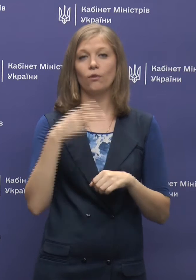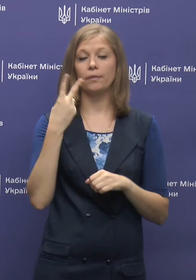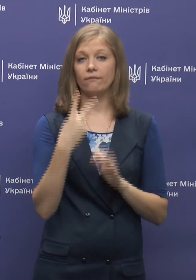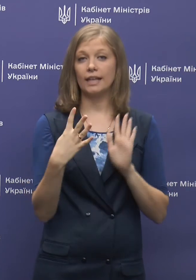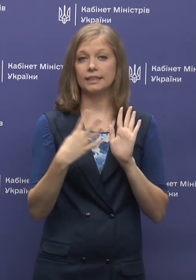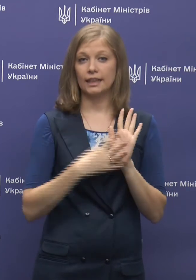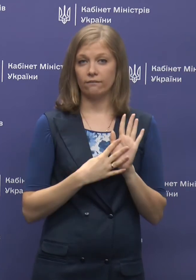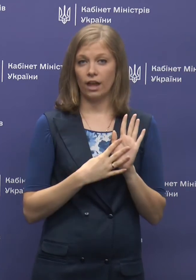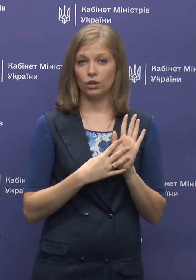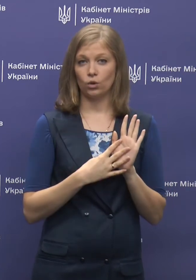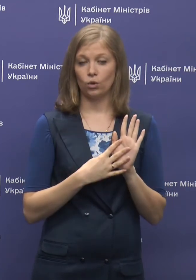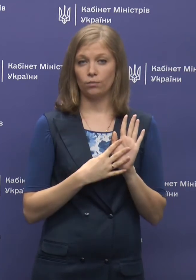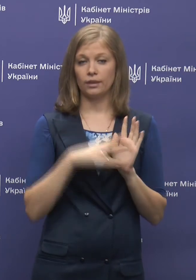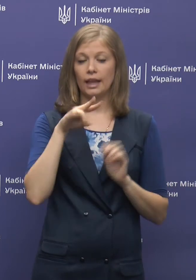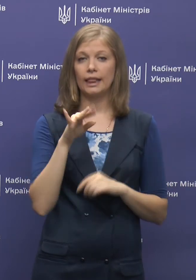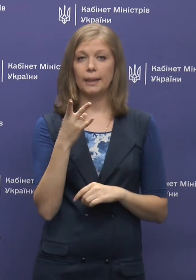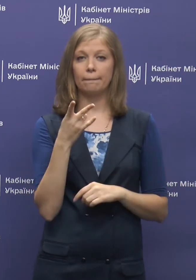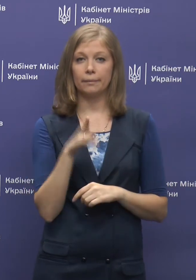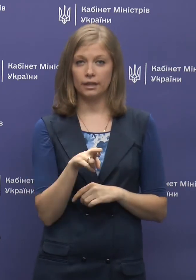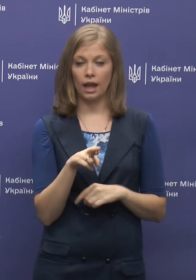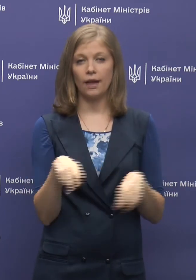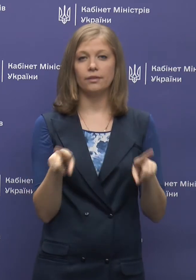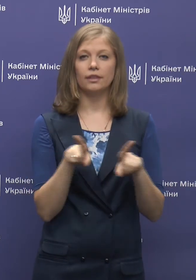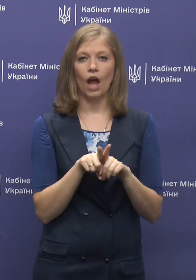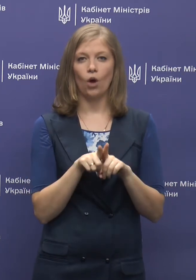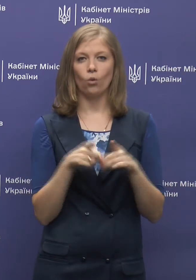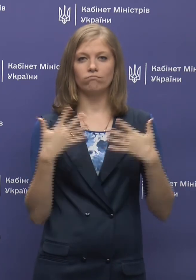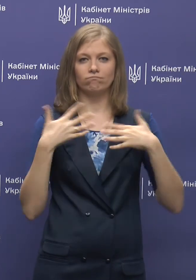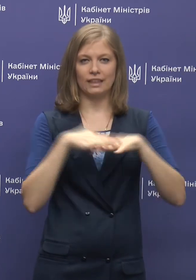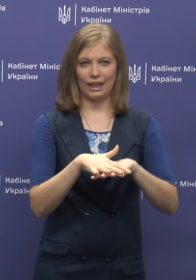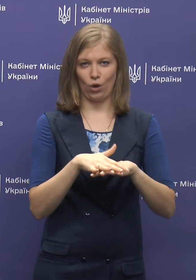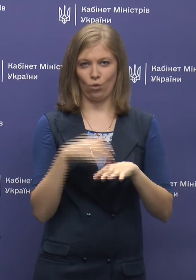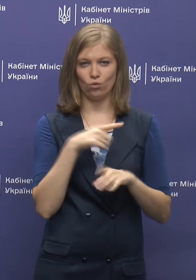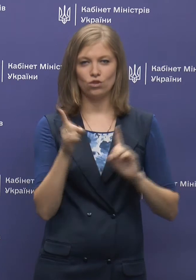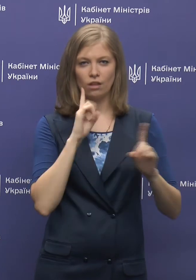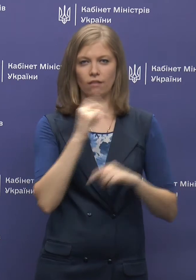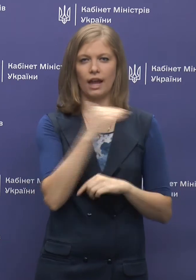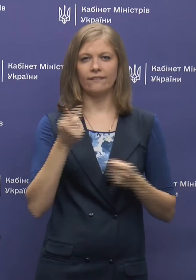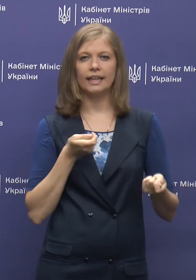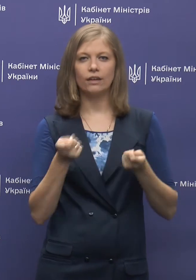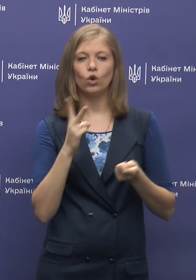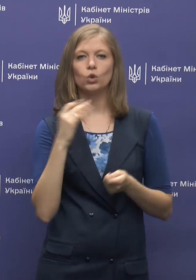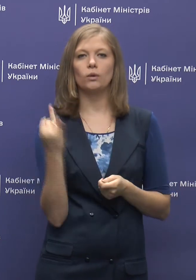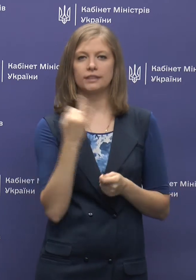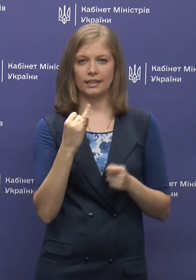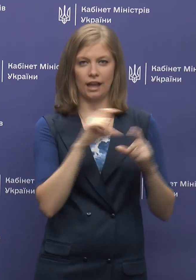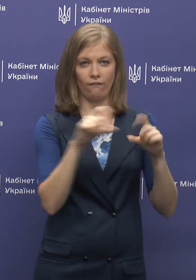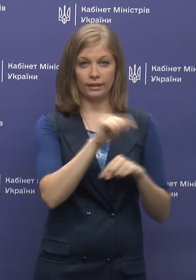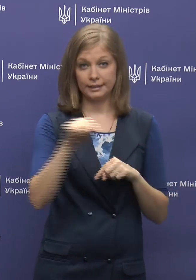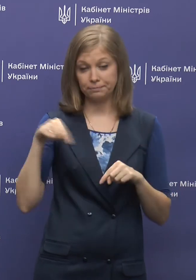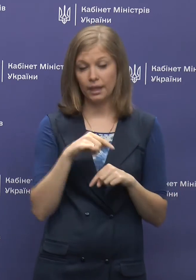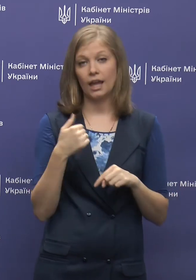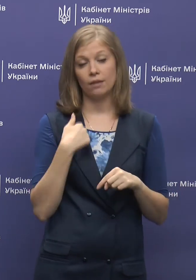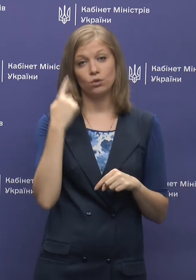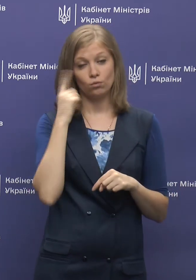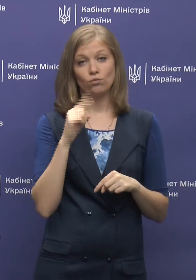липня таку інтегруючу нараду на рівні керівництва зацікавлених установ. І я маю надію,